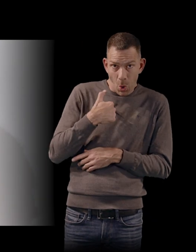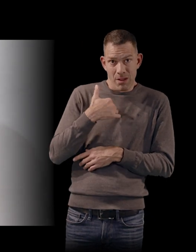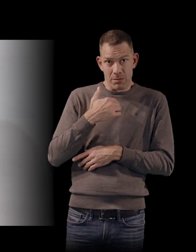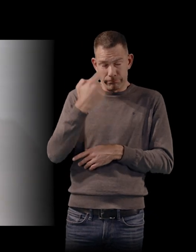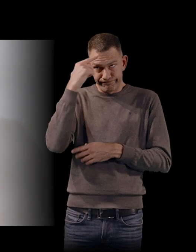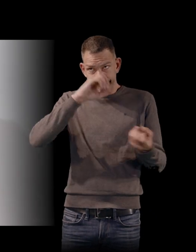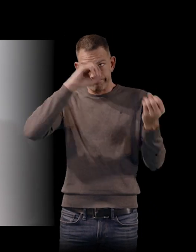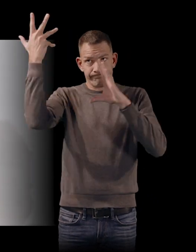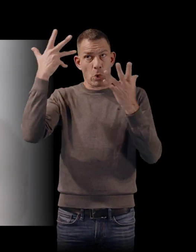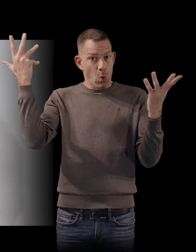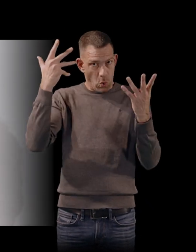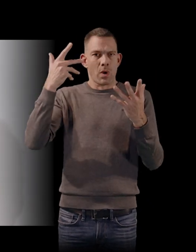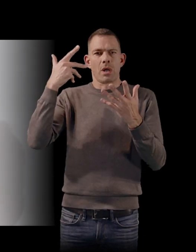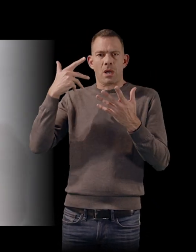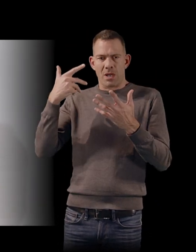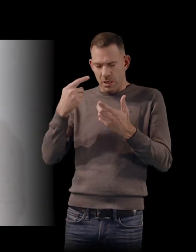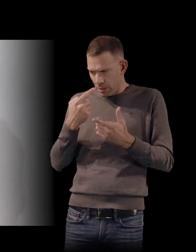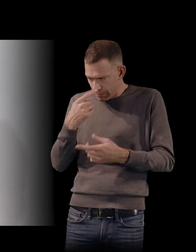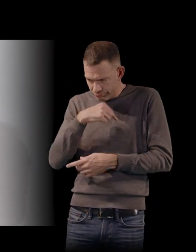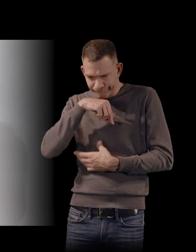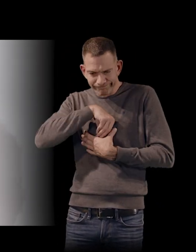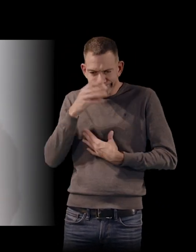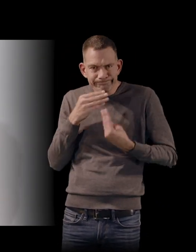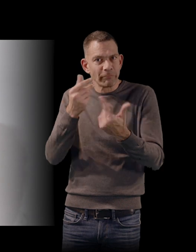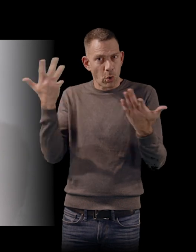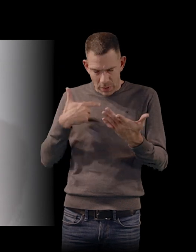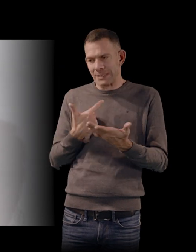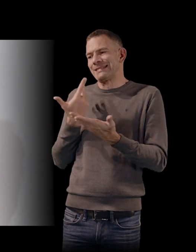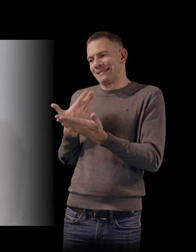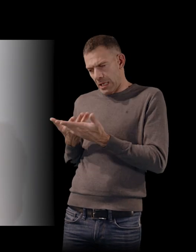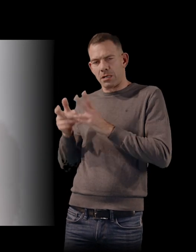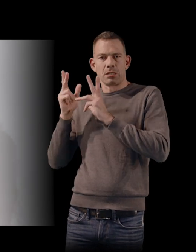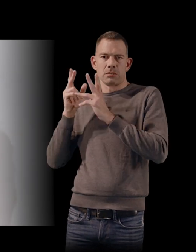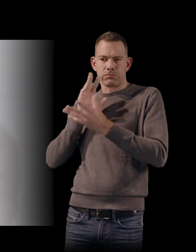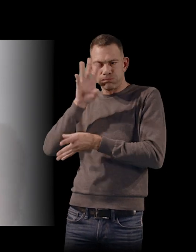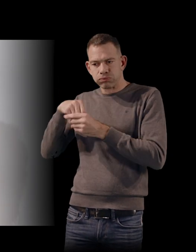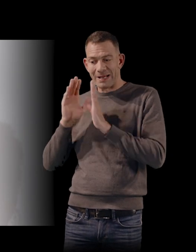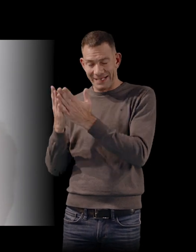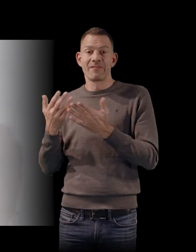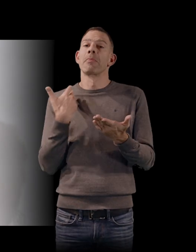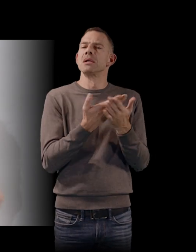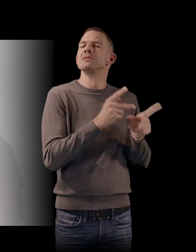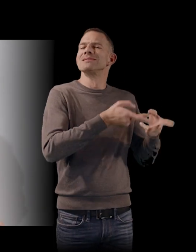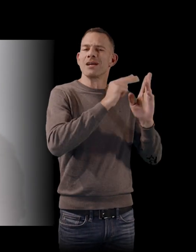retranscrire dans le roman. Et ces scènes-là, je les revisionnais pour savoir pourquoi elles m'avaient tant émue, marquée, etc.